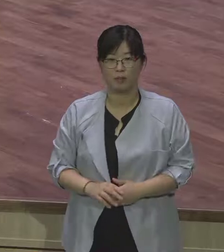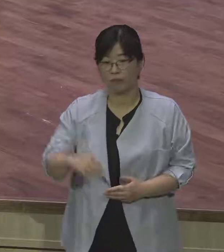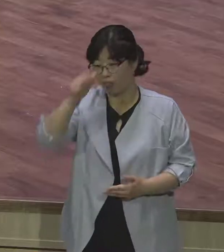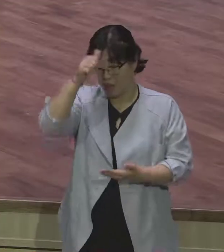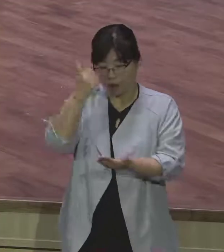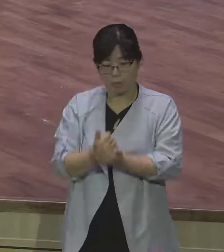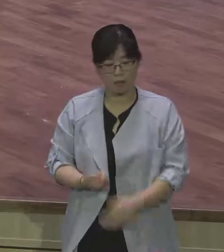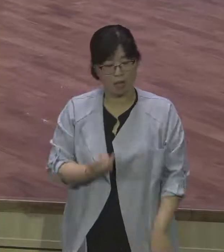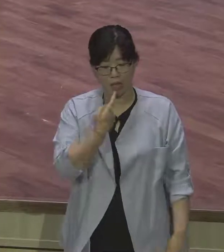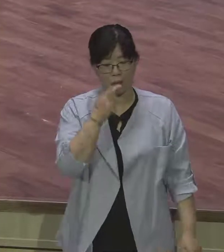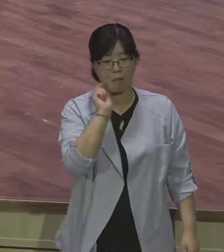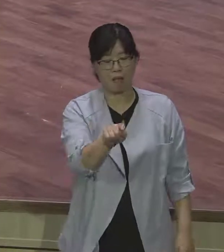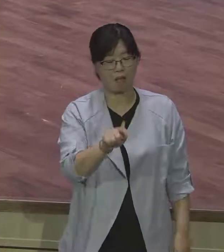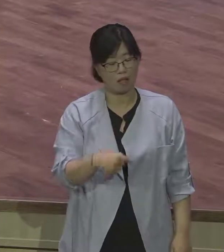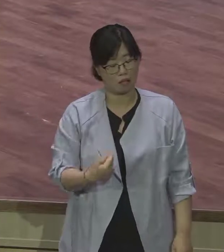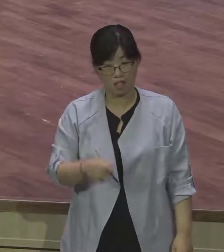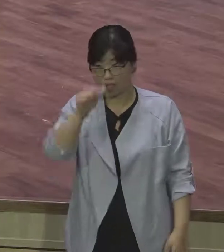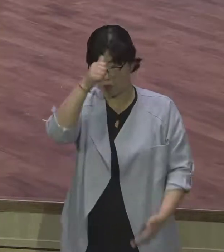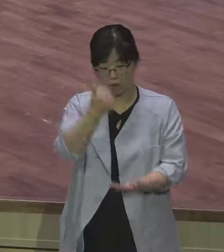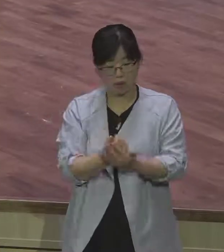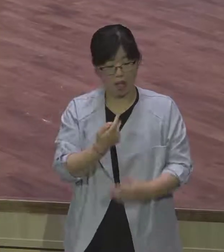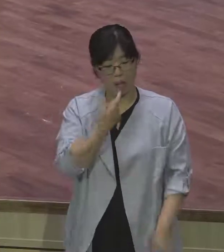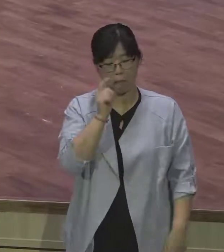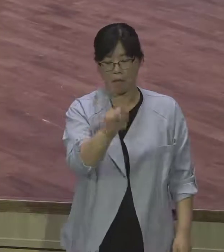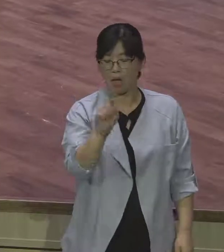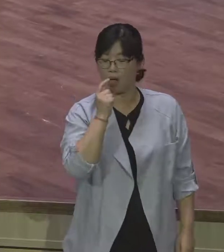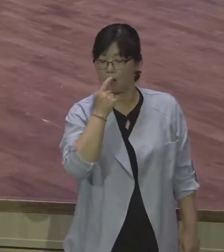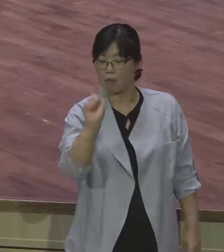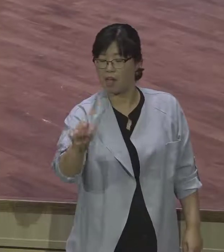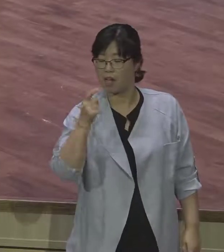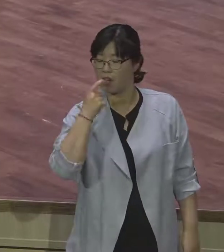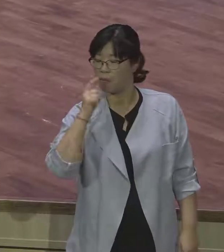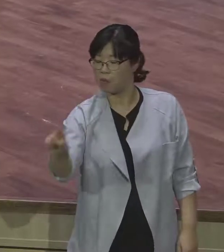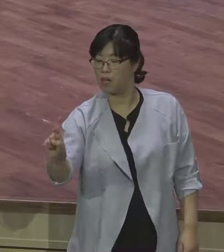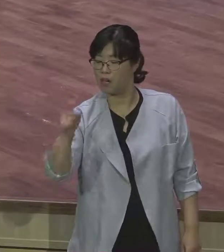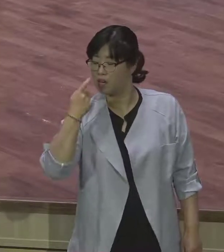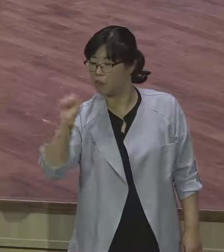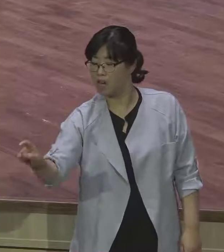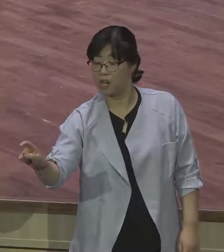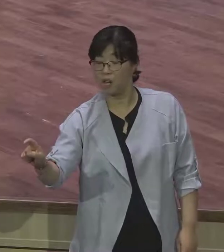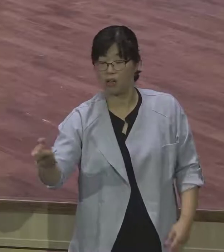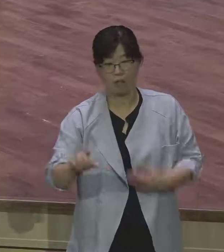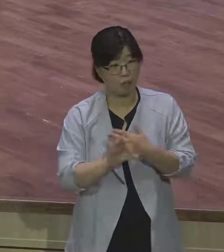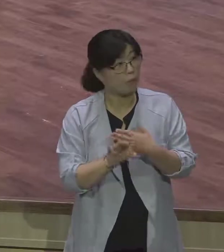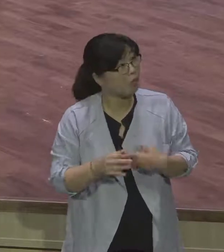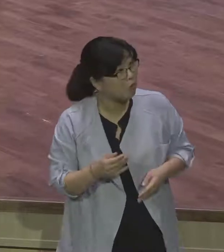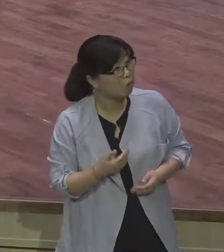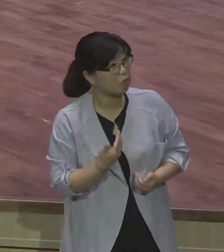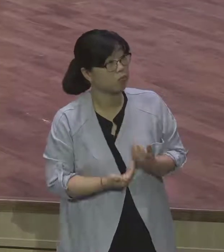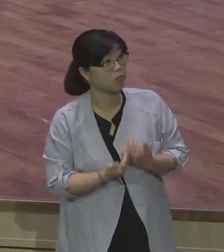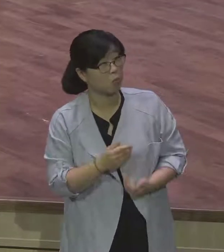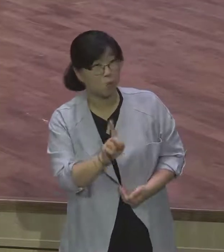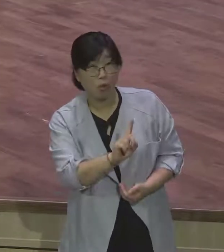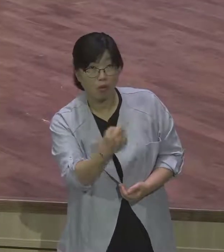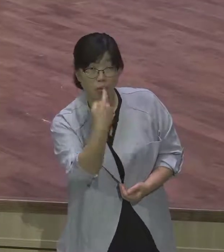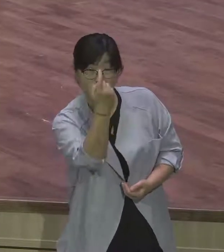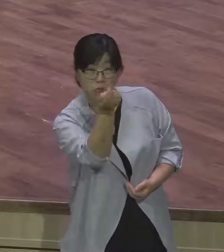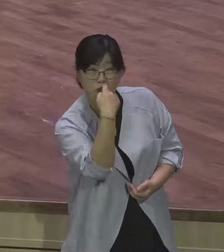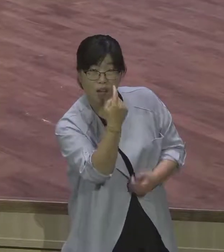초신자가 교회가 뭐 이래. 사실 그분은 아무 생각 없이 우리 EBS 요원들이 그냥 늘 세 가지가 되다 보니까